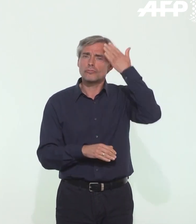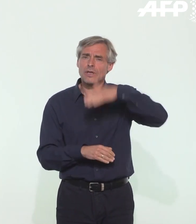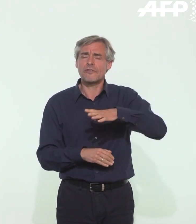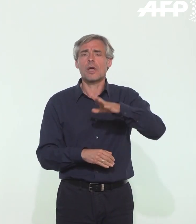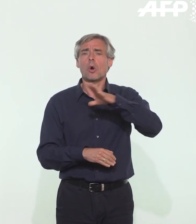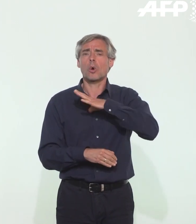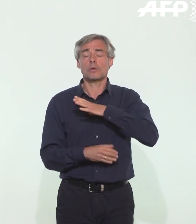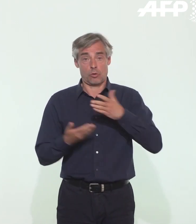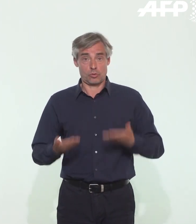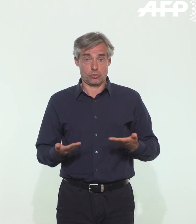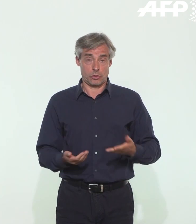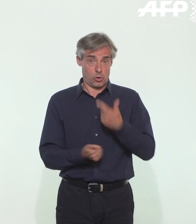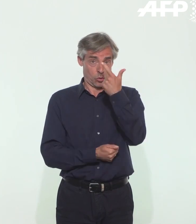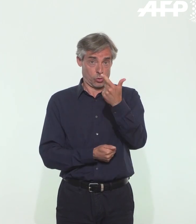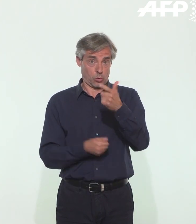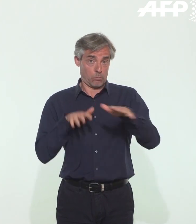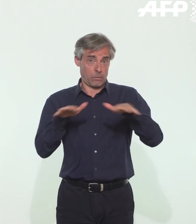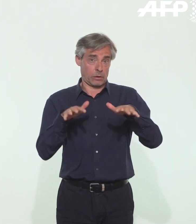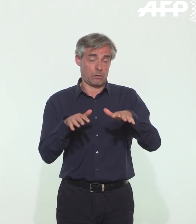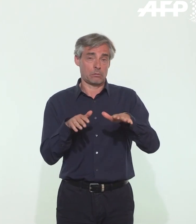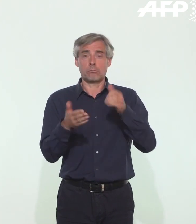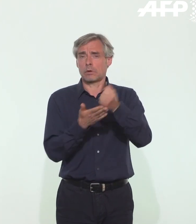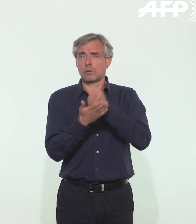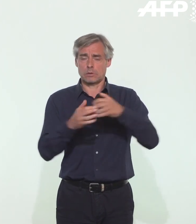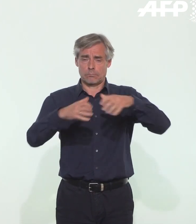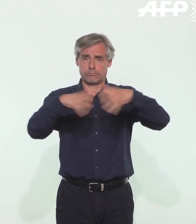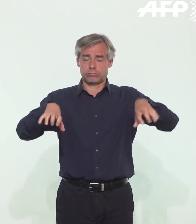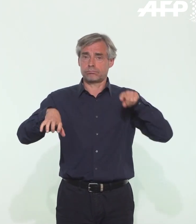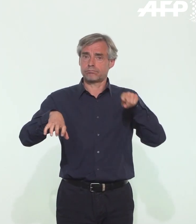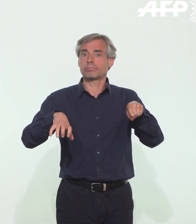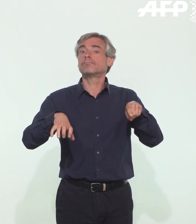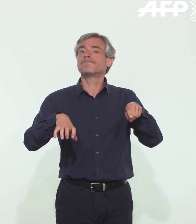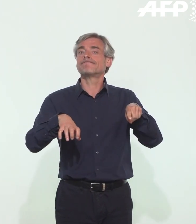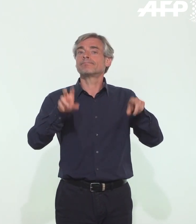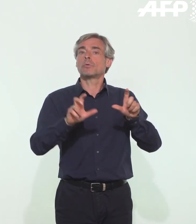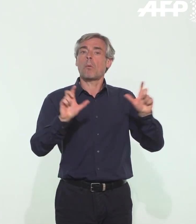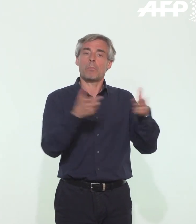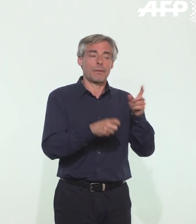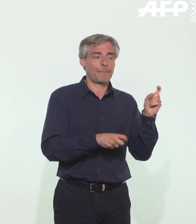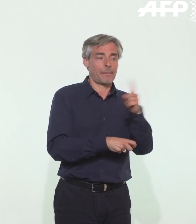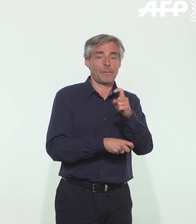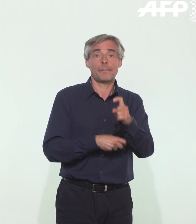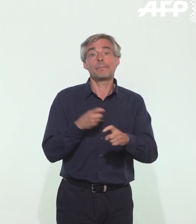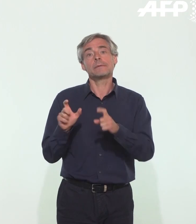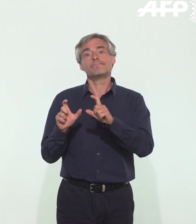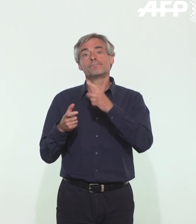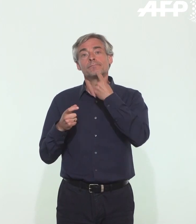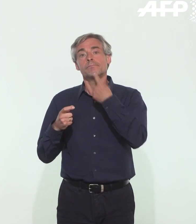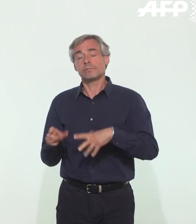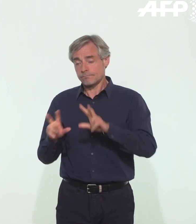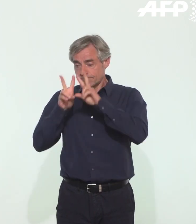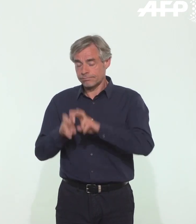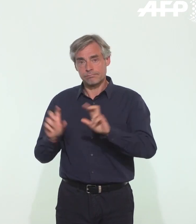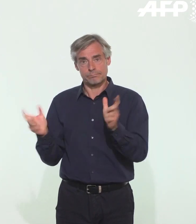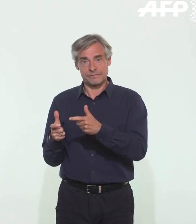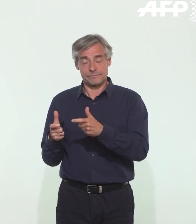disposons aujourd'hui de deux catégories de tests, les tests virologiques et les tests sérologiques,